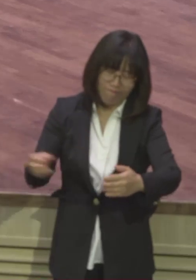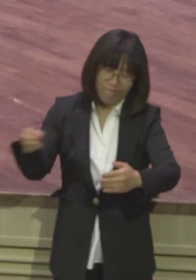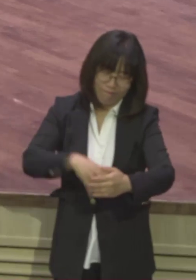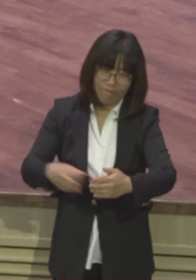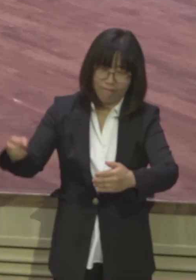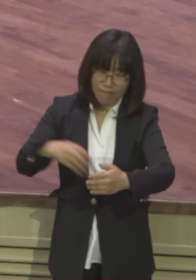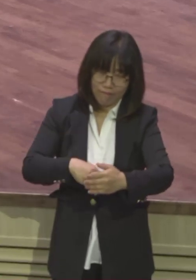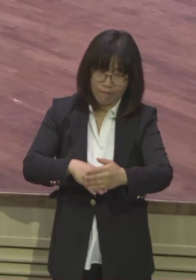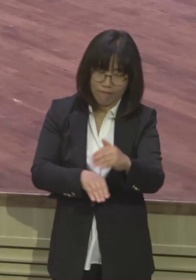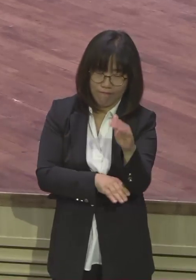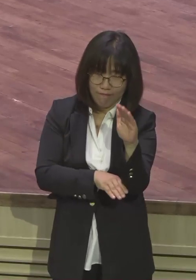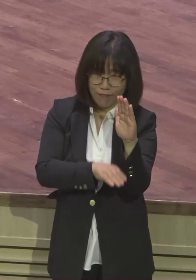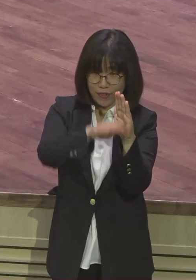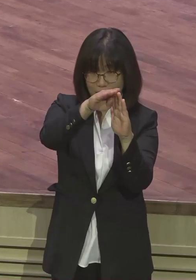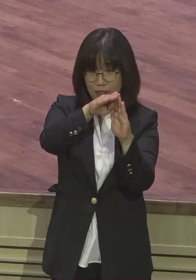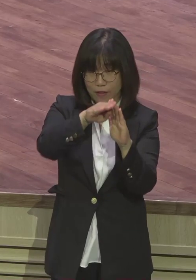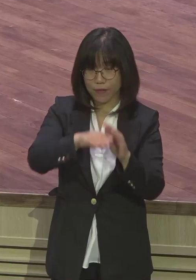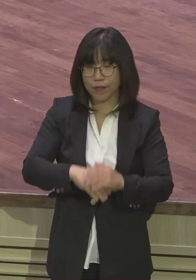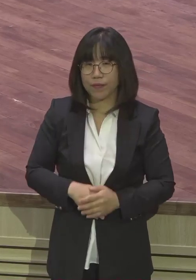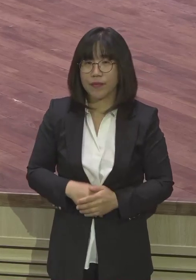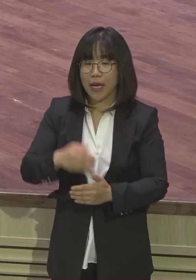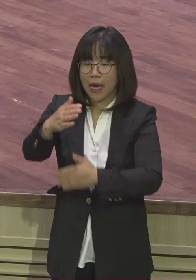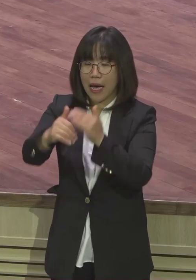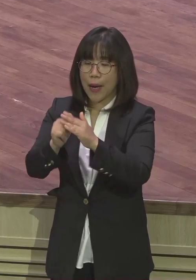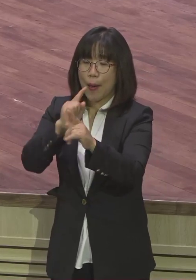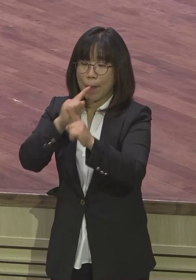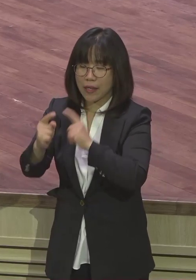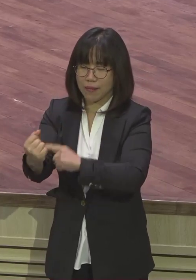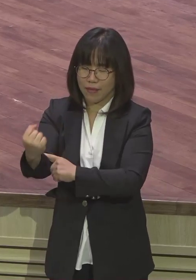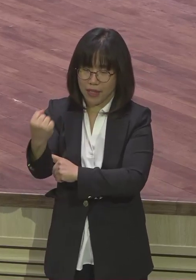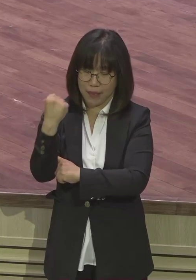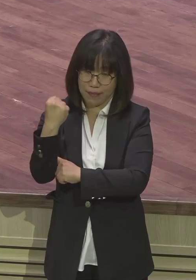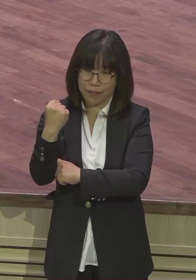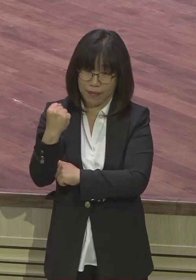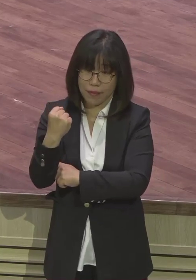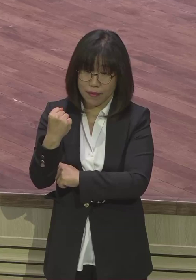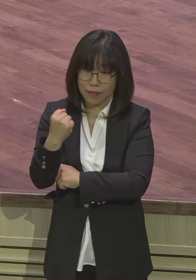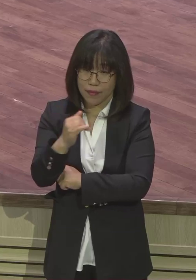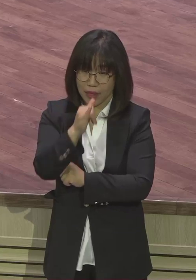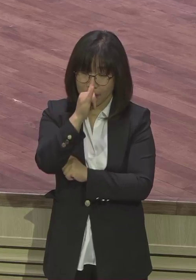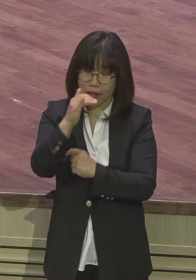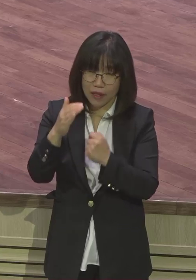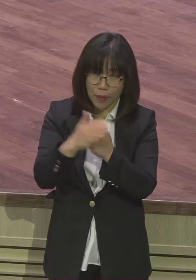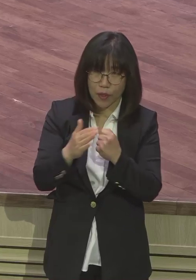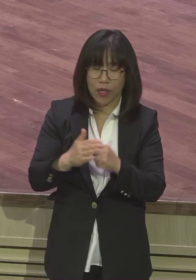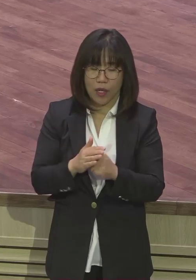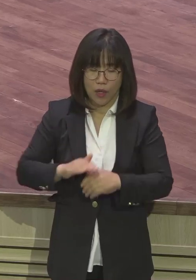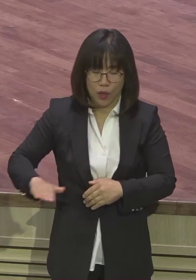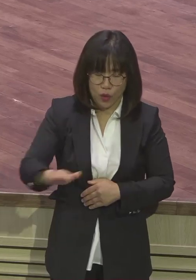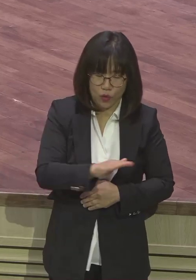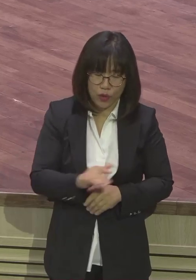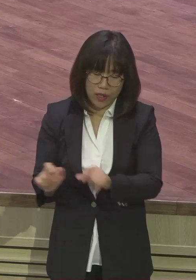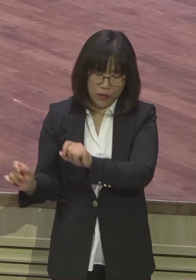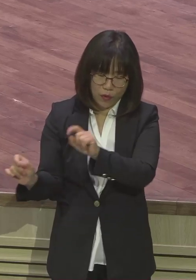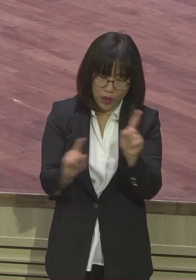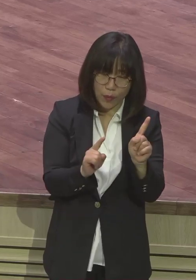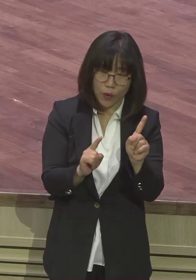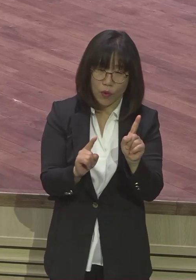살았고 운동력이 있어서 희경과 혼과 갈죽 골수를 찔러 쪼개는 회복의 치유가 있기 때문에 그래요 말씀은